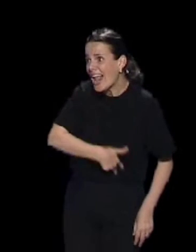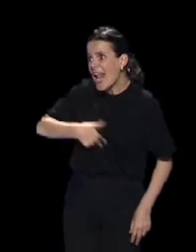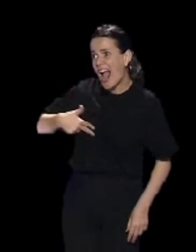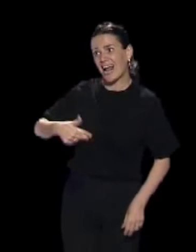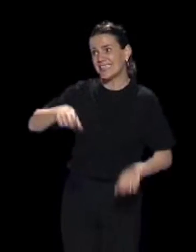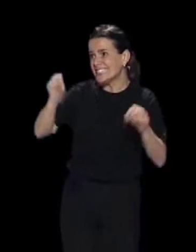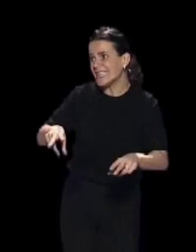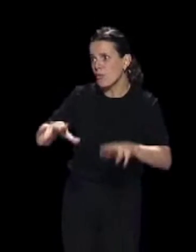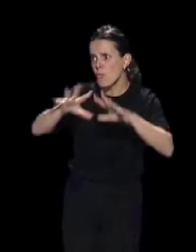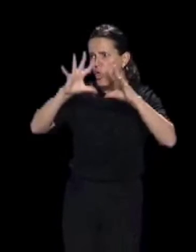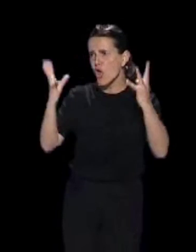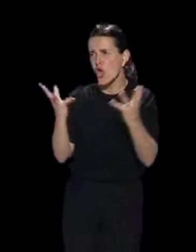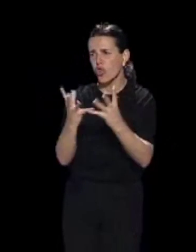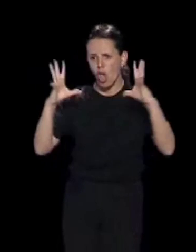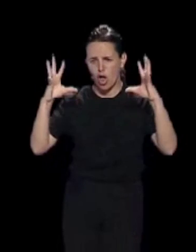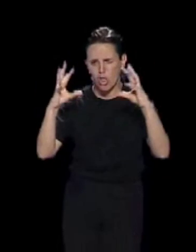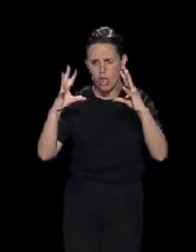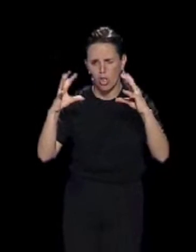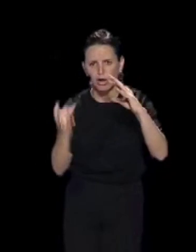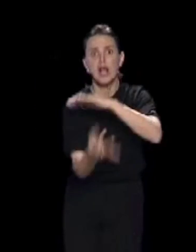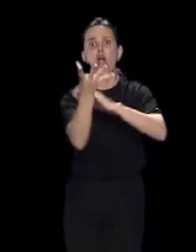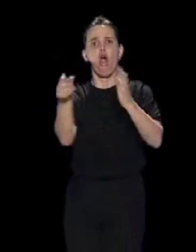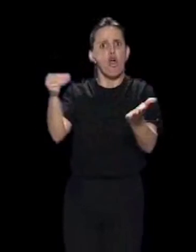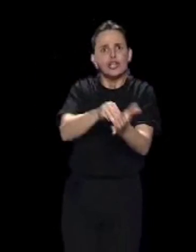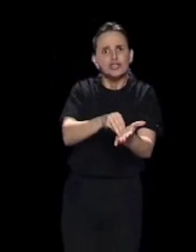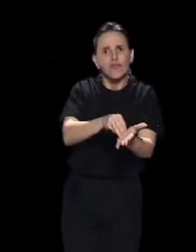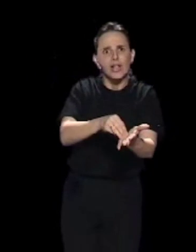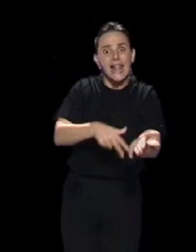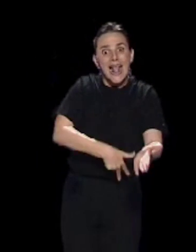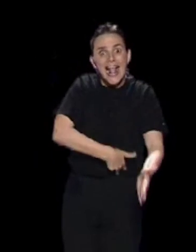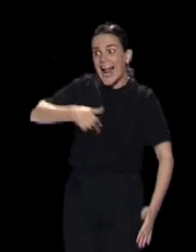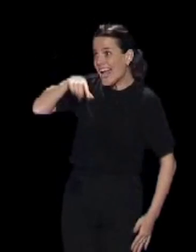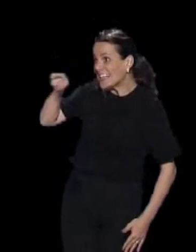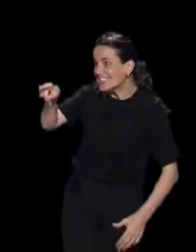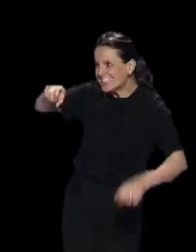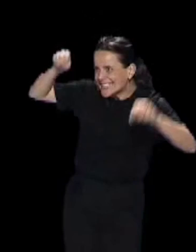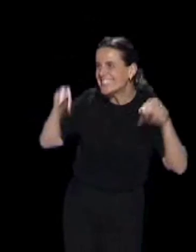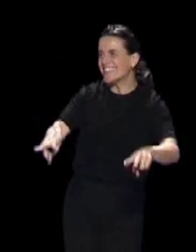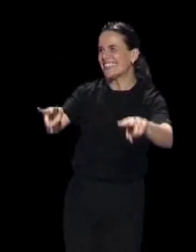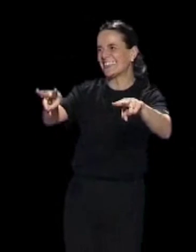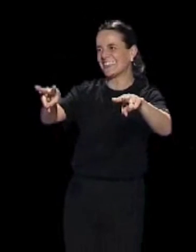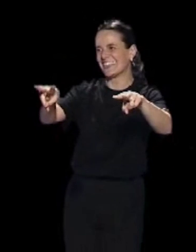Va a empezar nuevamente sin ese general se el general Como tú